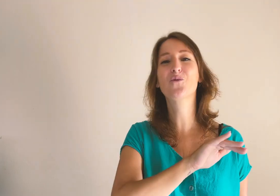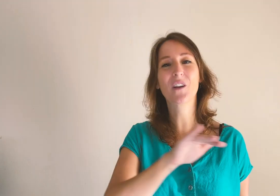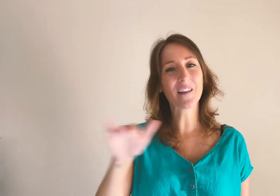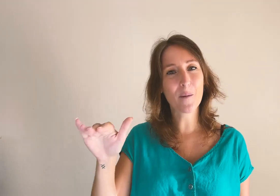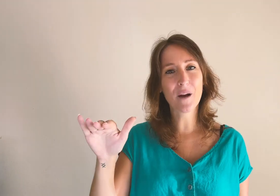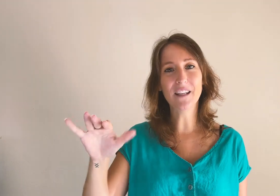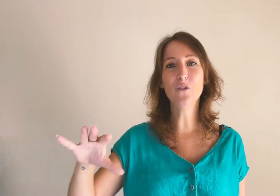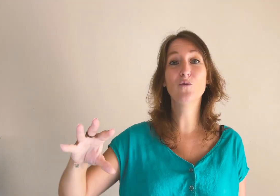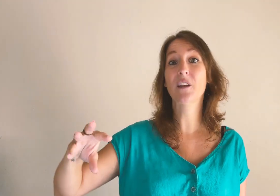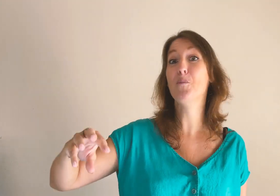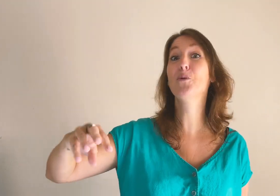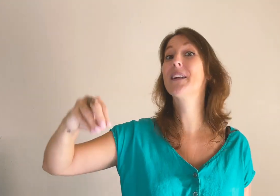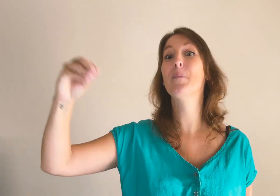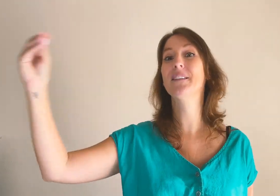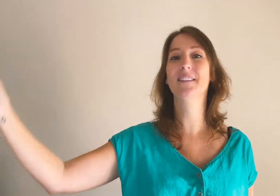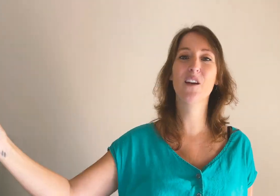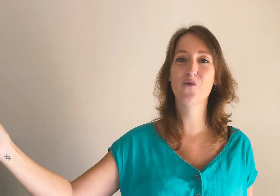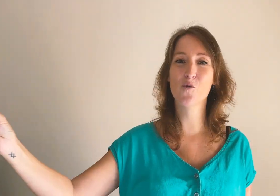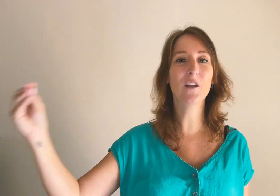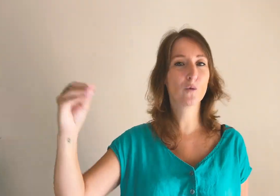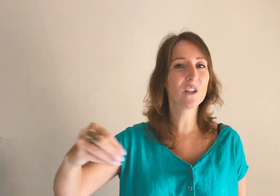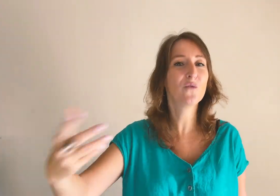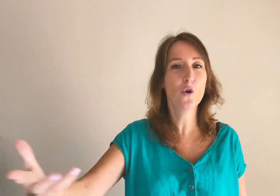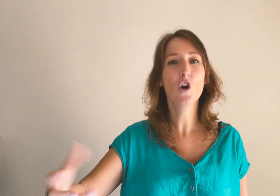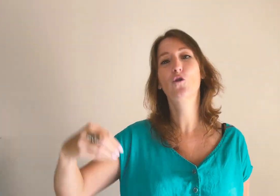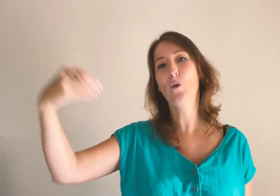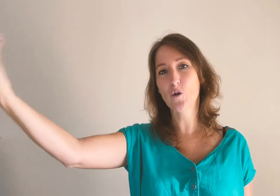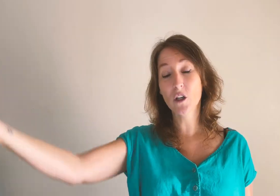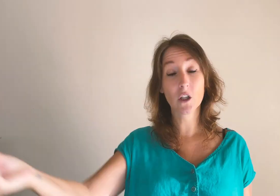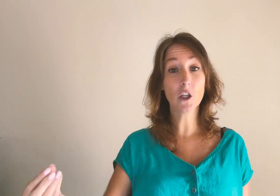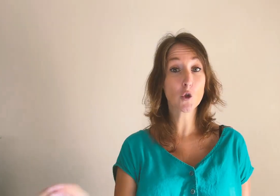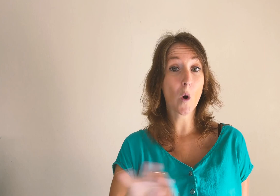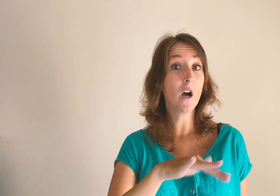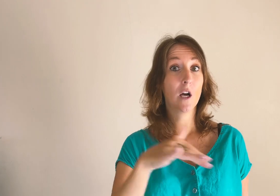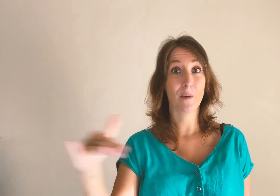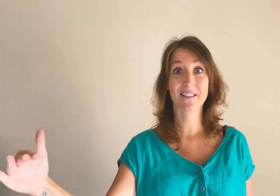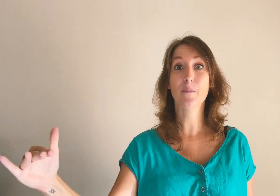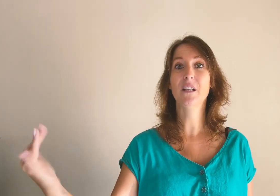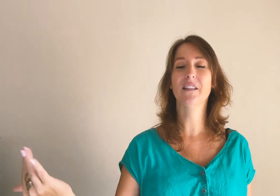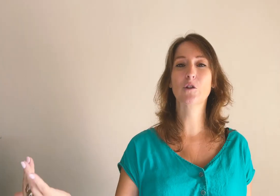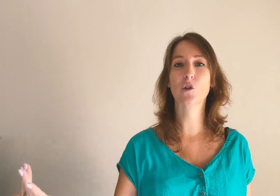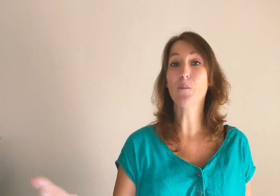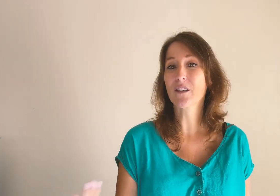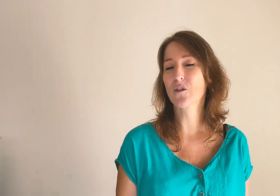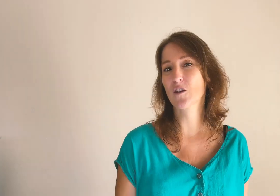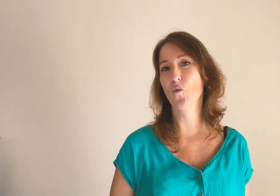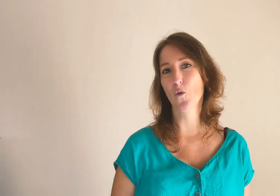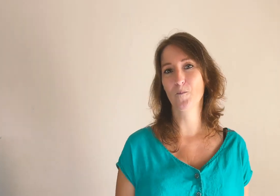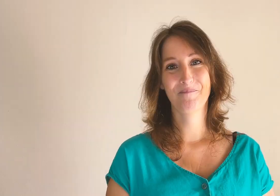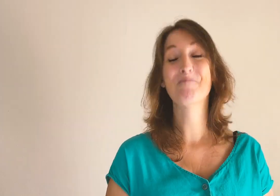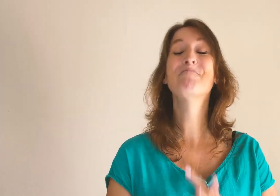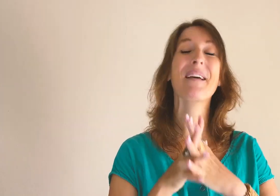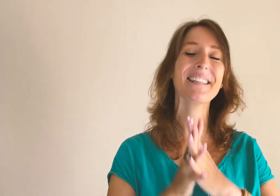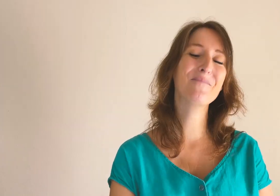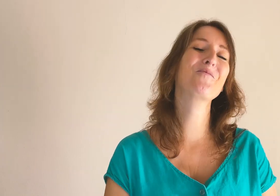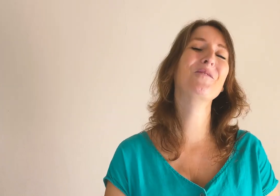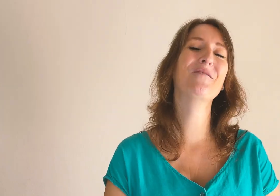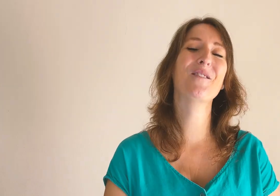vous êtes à un palier où vous n'avez plus de capacité à évoluer. Donc, il faut soit le créer, soit stabiliser ceci parce que c'est ce qu veut. Merci beaucoup d'avoir